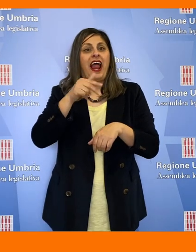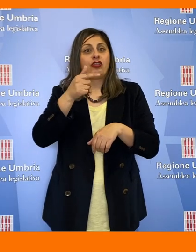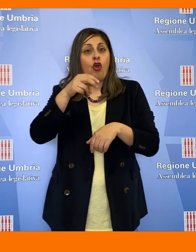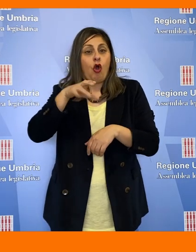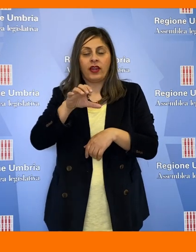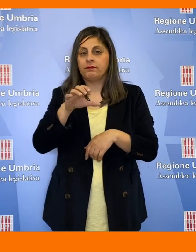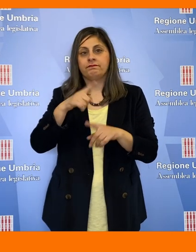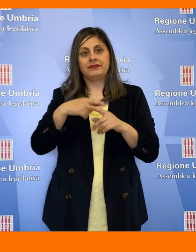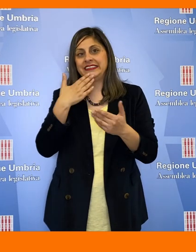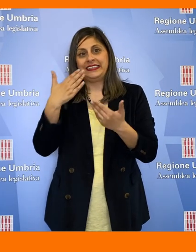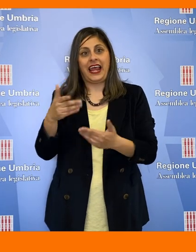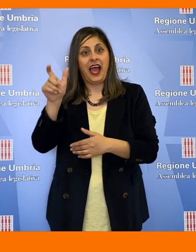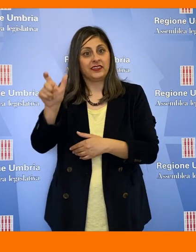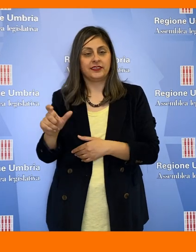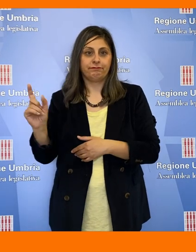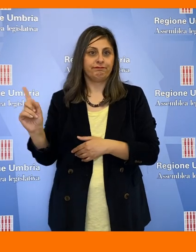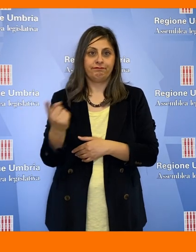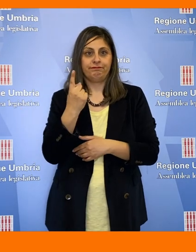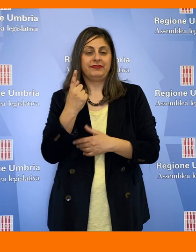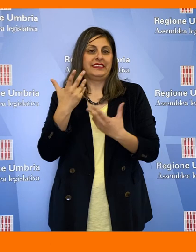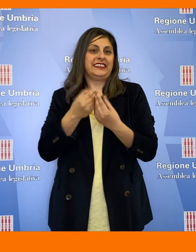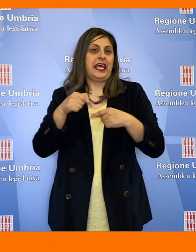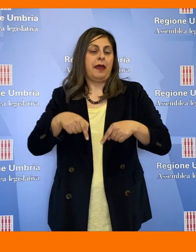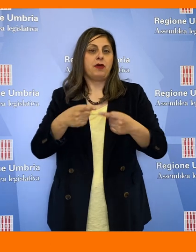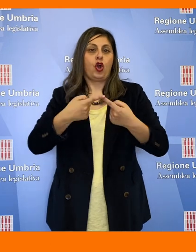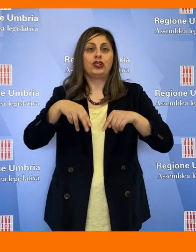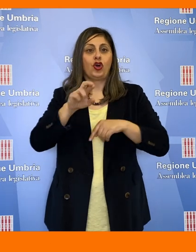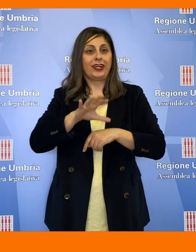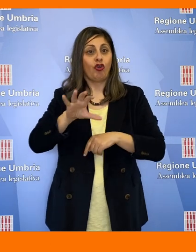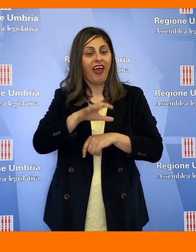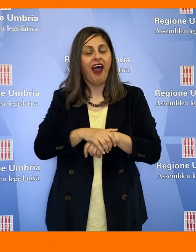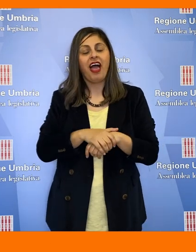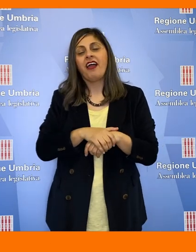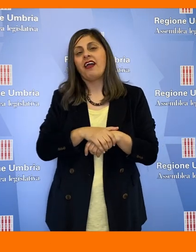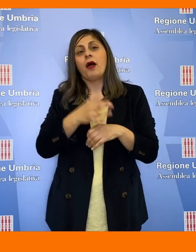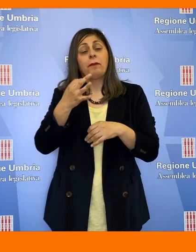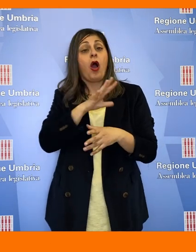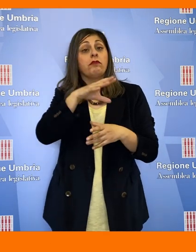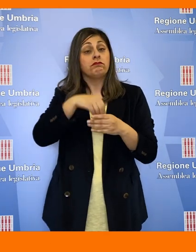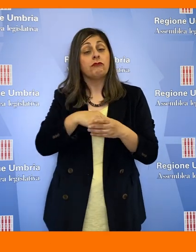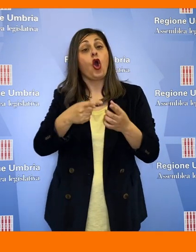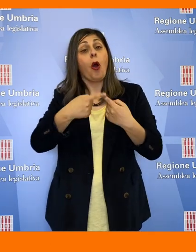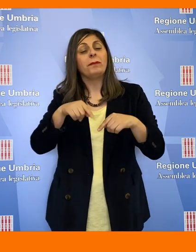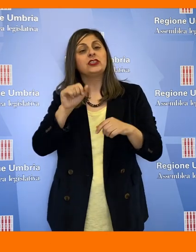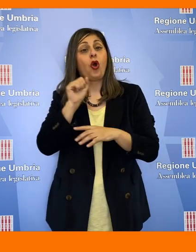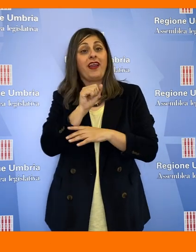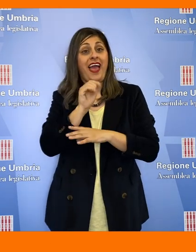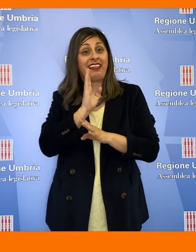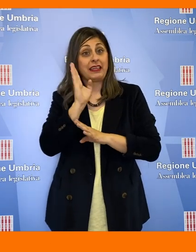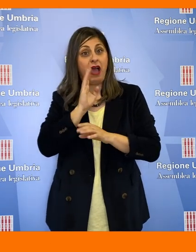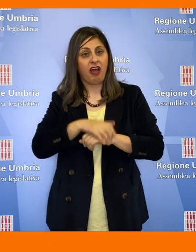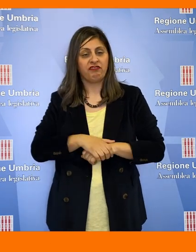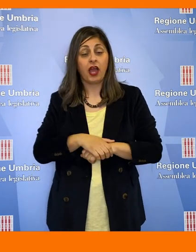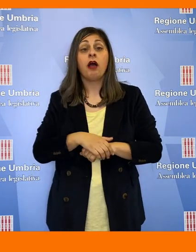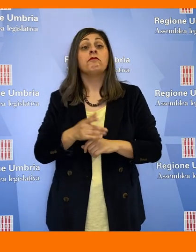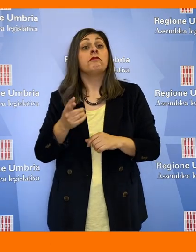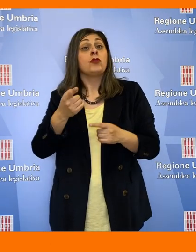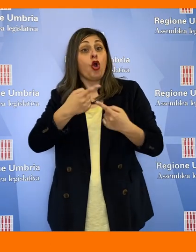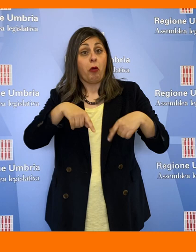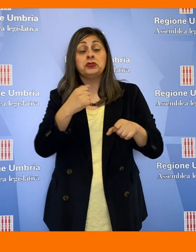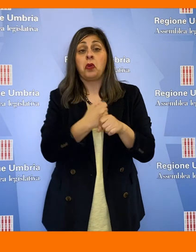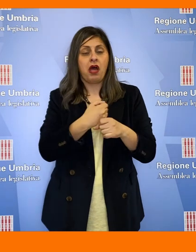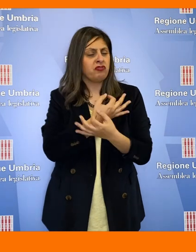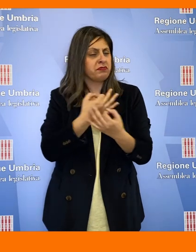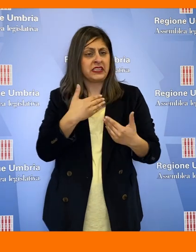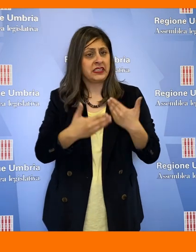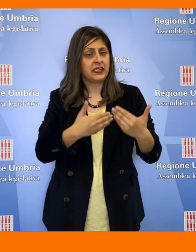Cantone ringraziandolo della presenza qui in Consiglio regionale presso la Commissione Antimafia, una commissione che devo dire sta